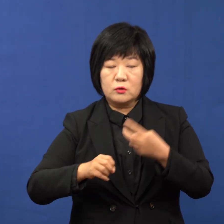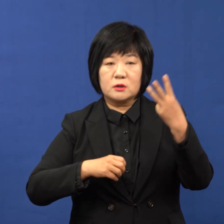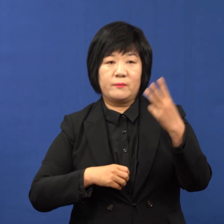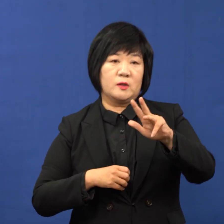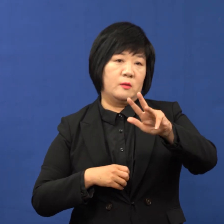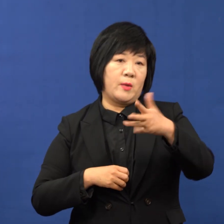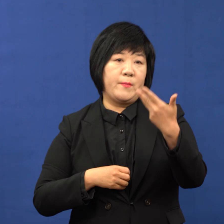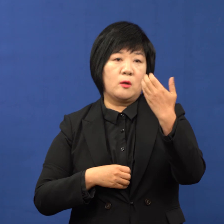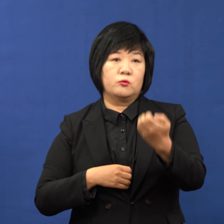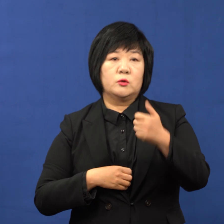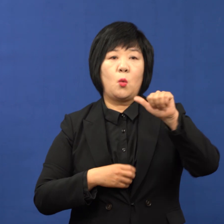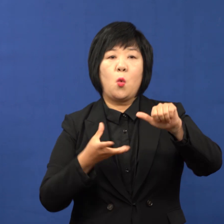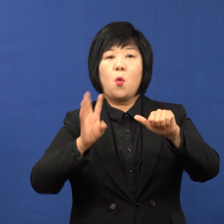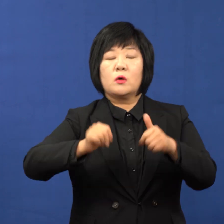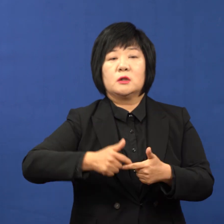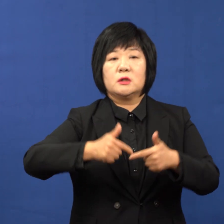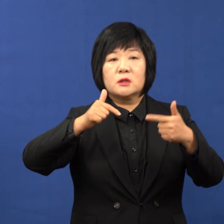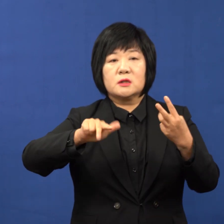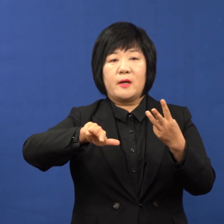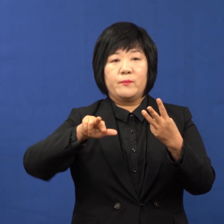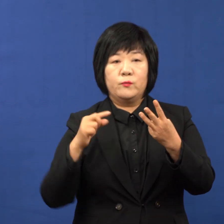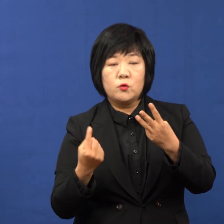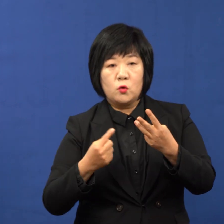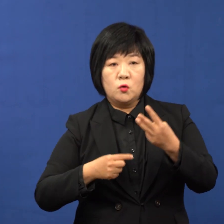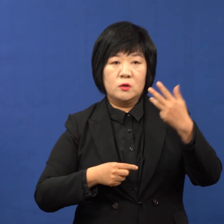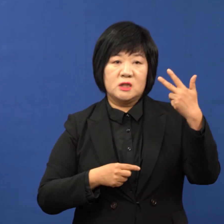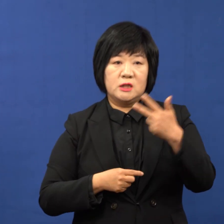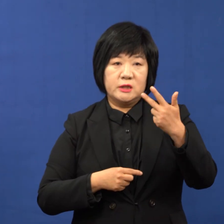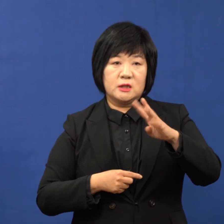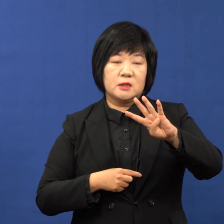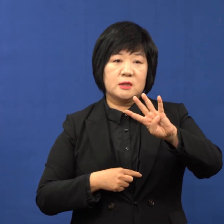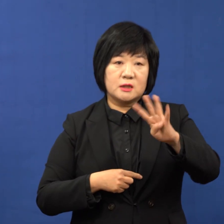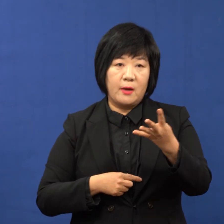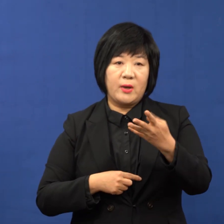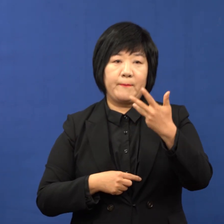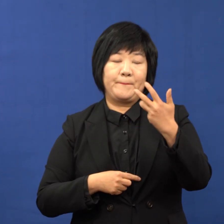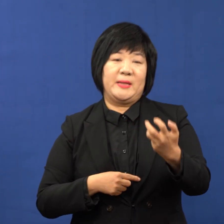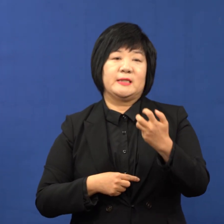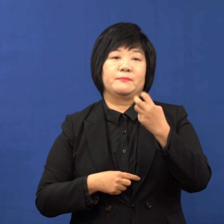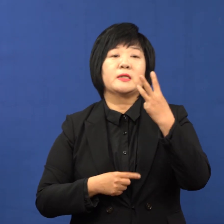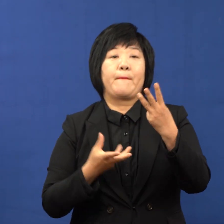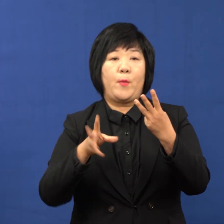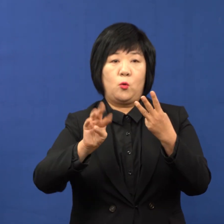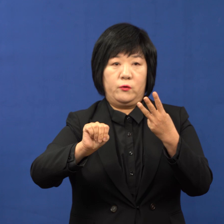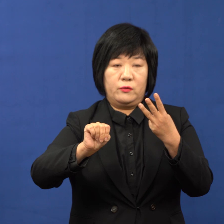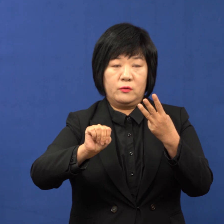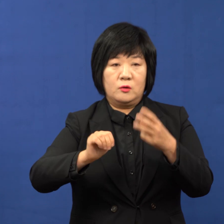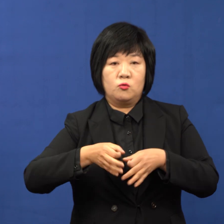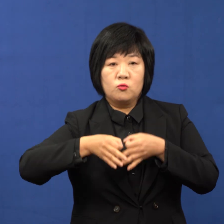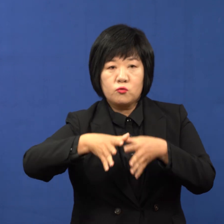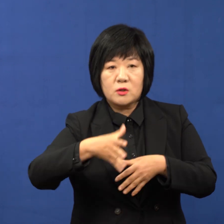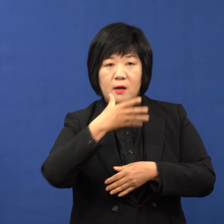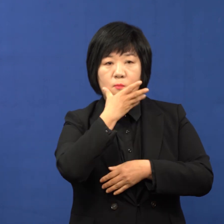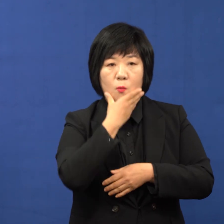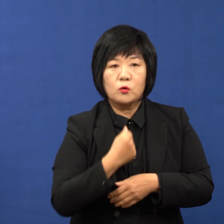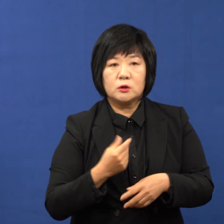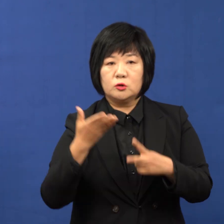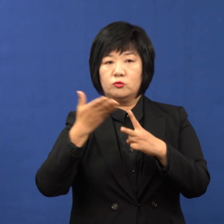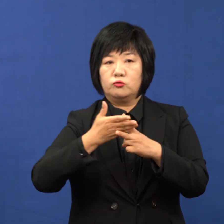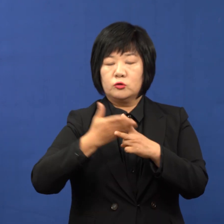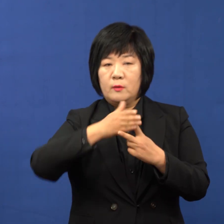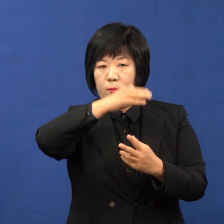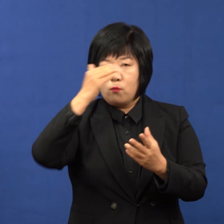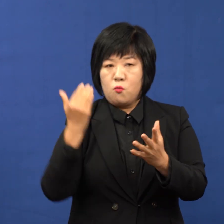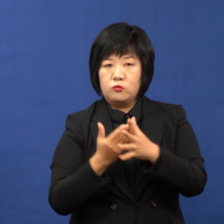,895억 원이 증가한 3조 7,483억 원입니다. 투자와 복지 이 두